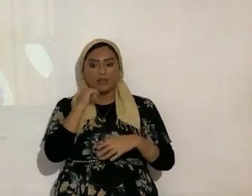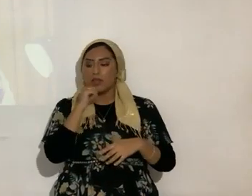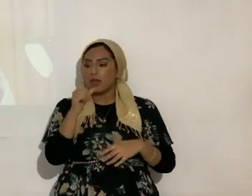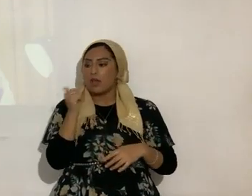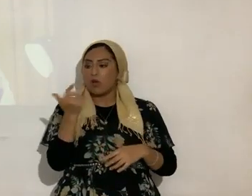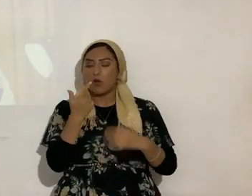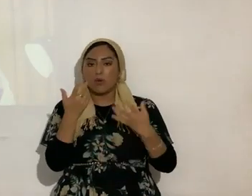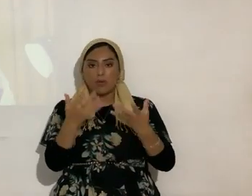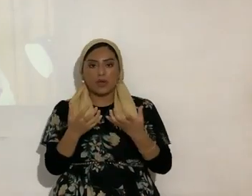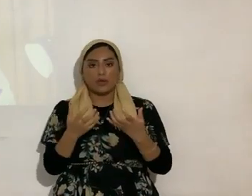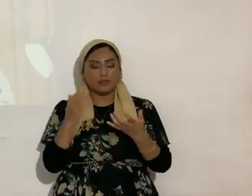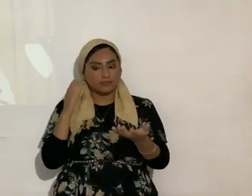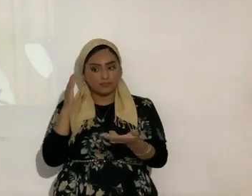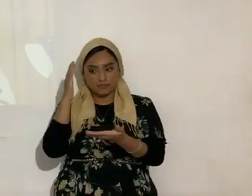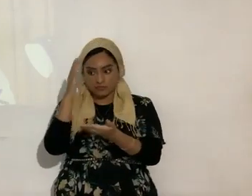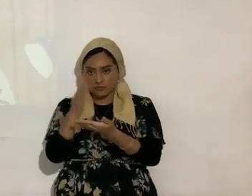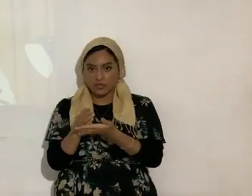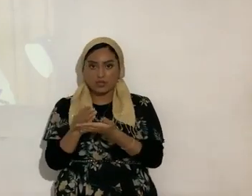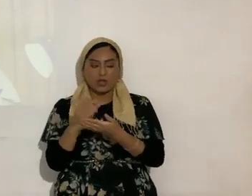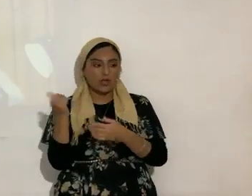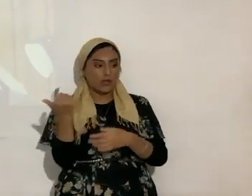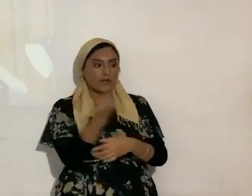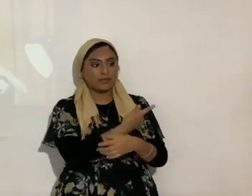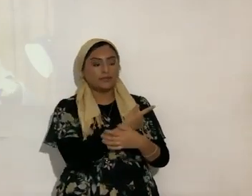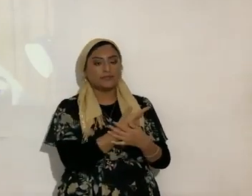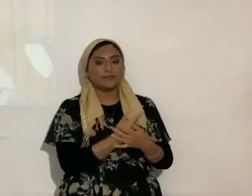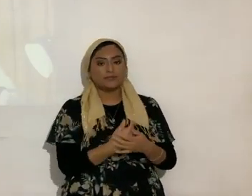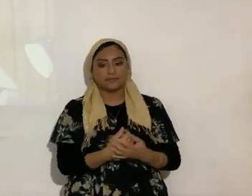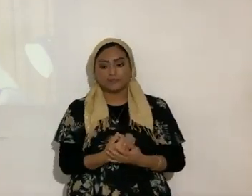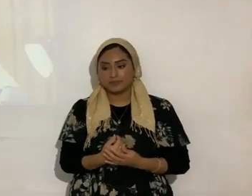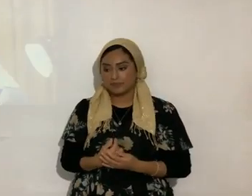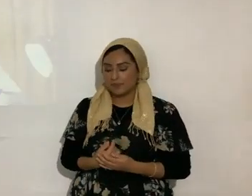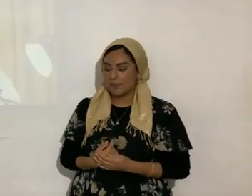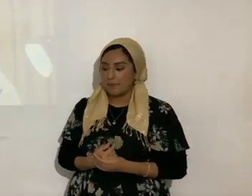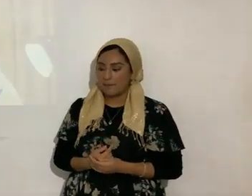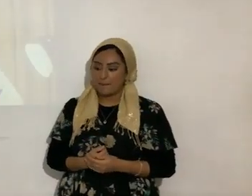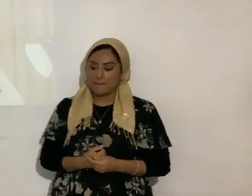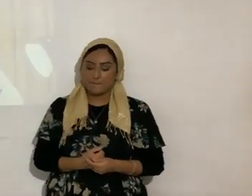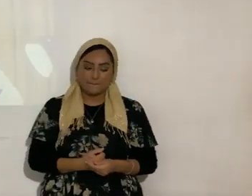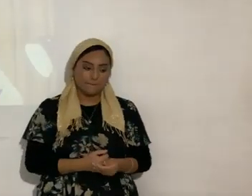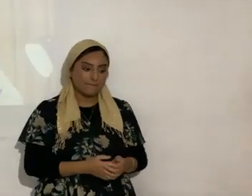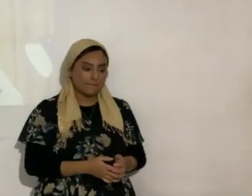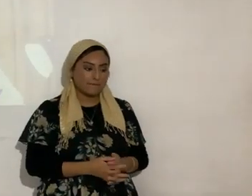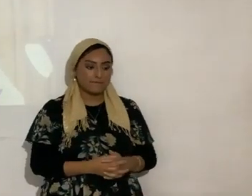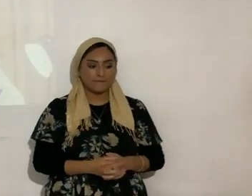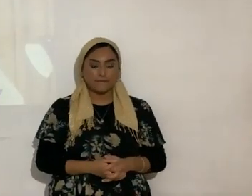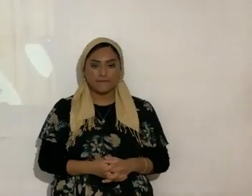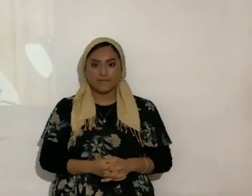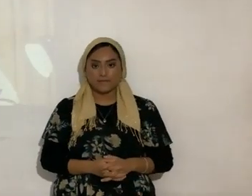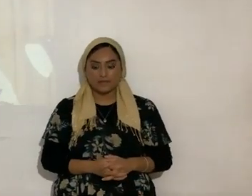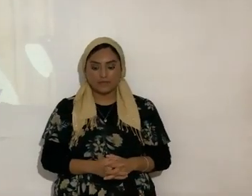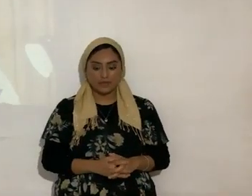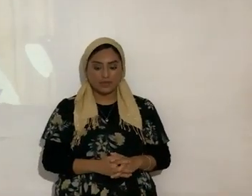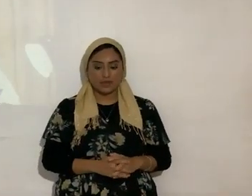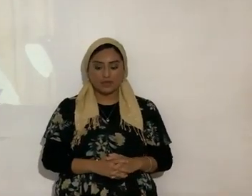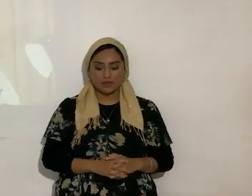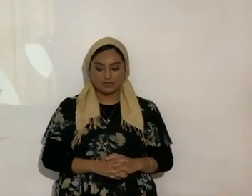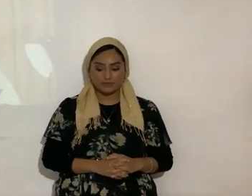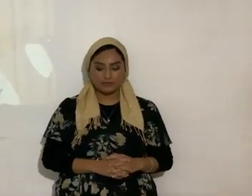llegando no quiere decir que iba a llegar y que todos se iban a convertir eso nunca lo habla la Biblia siempre